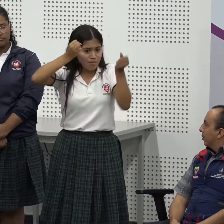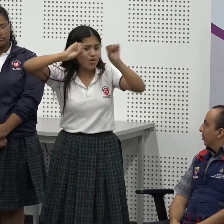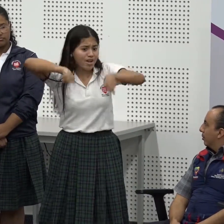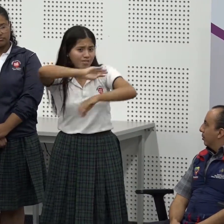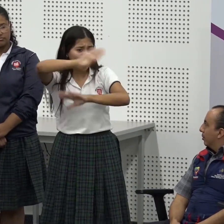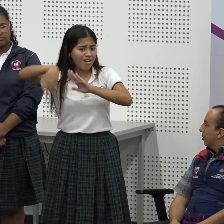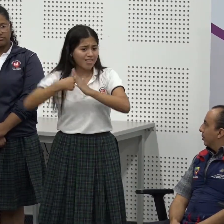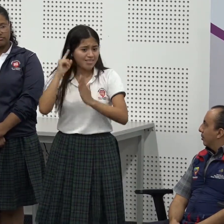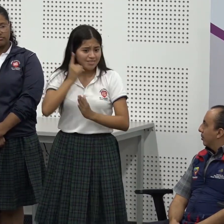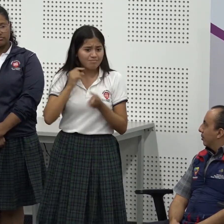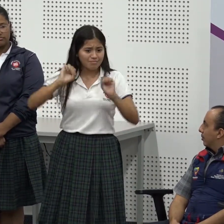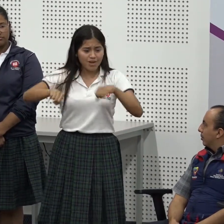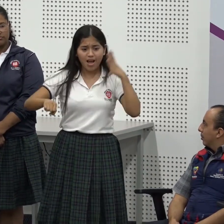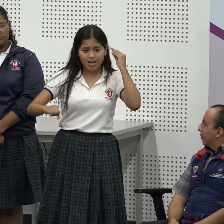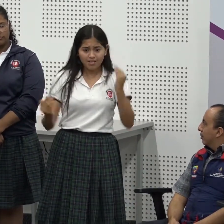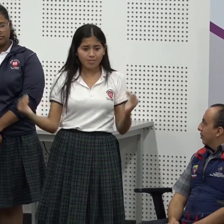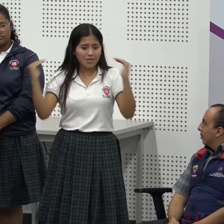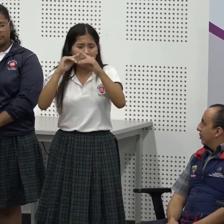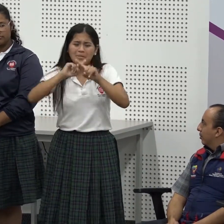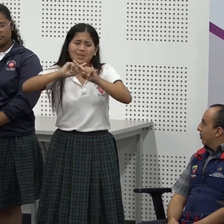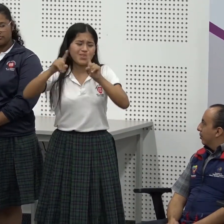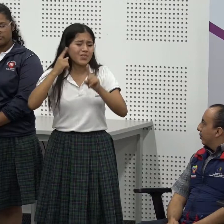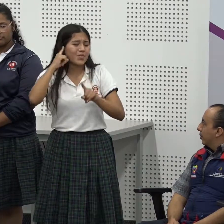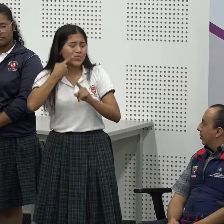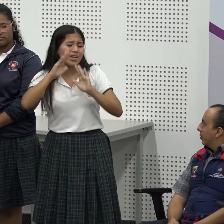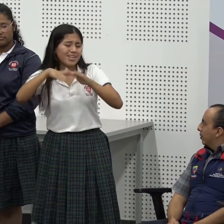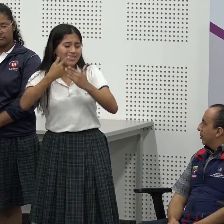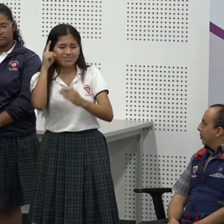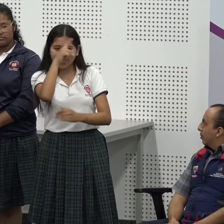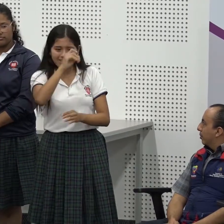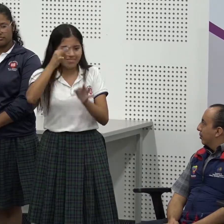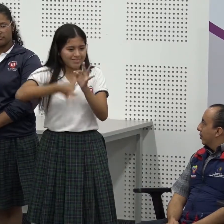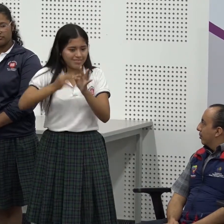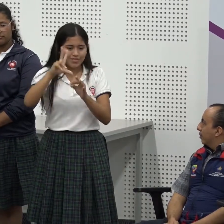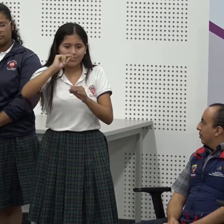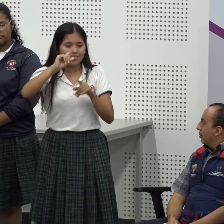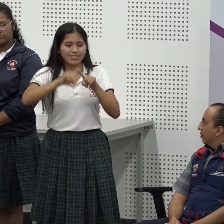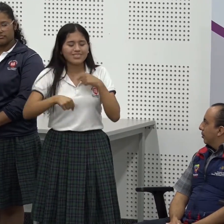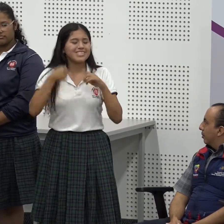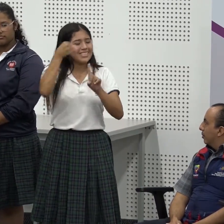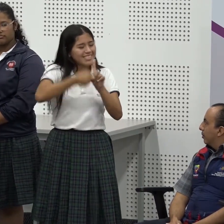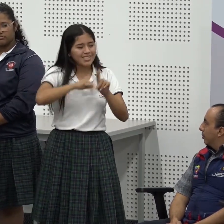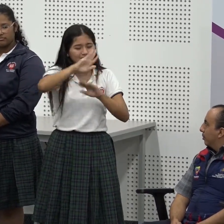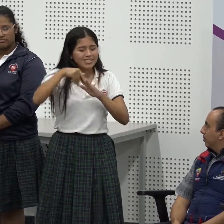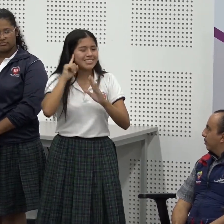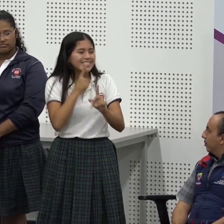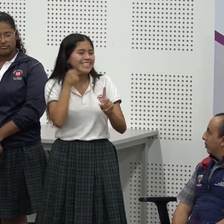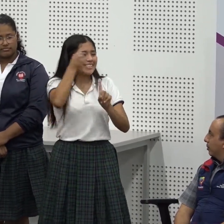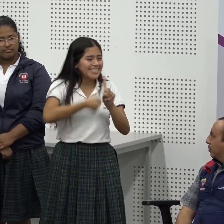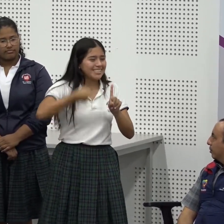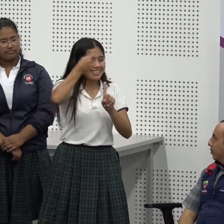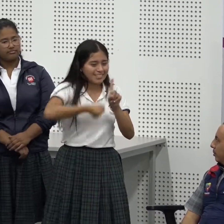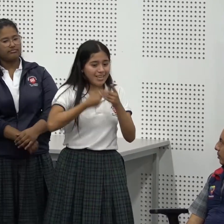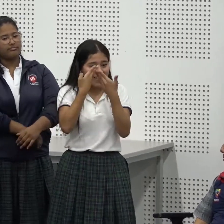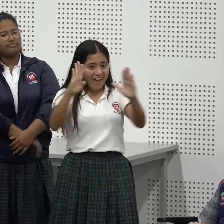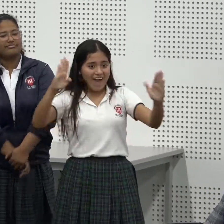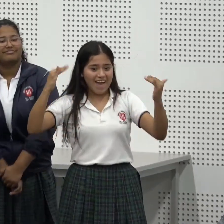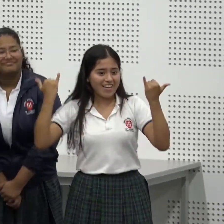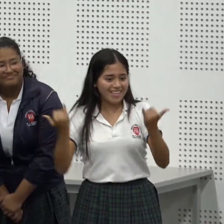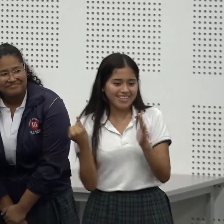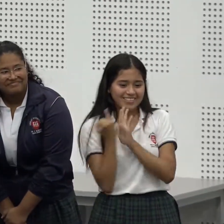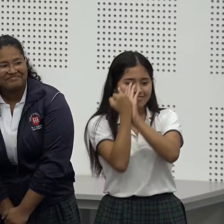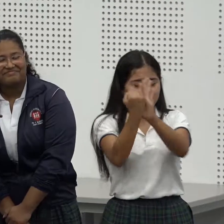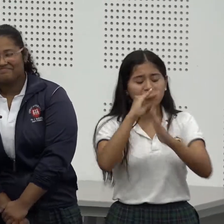también y ser una profesional igual que ustedes igual que cualquier persona oyente sé que es difícil un poco el tema de los intérpretes hay que